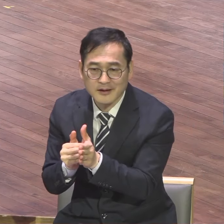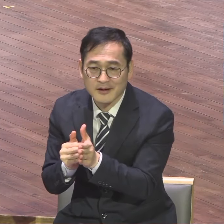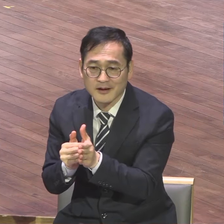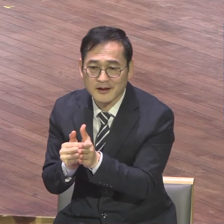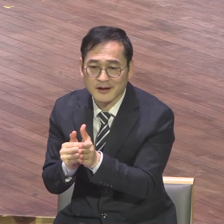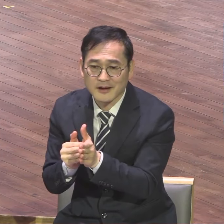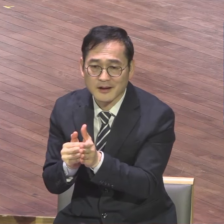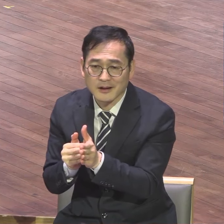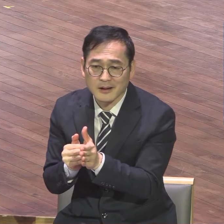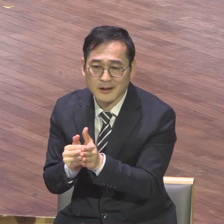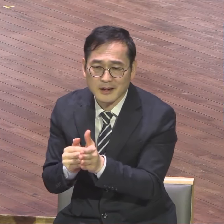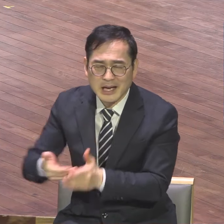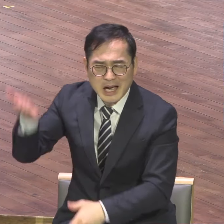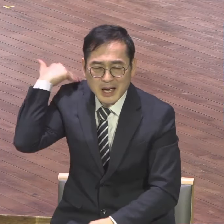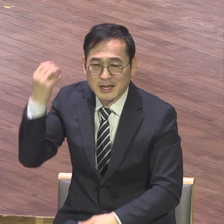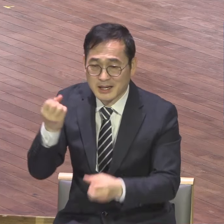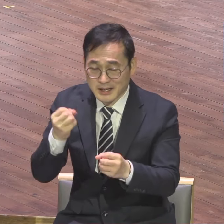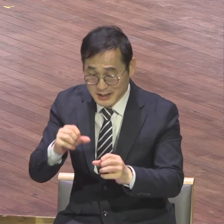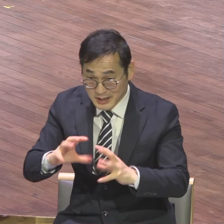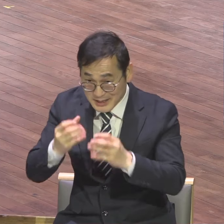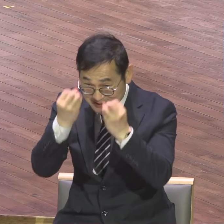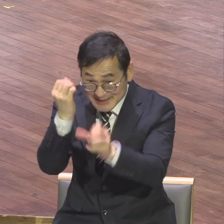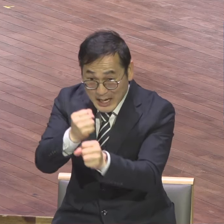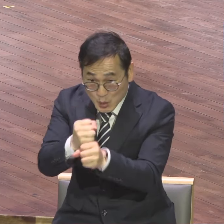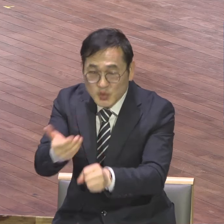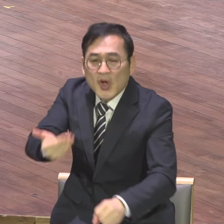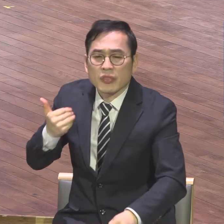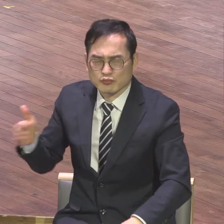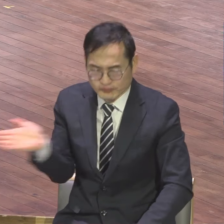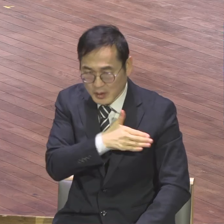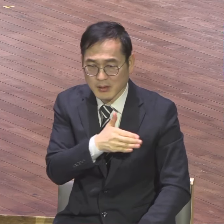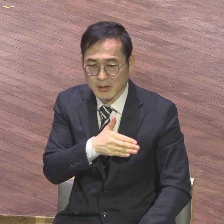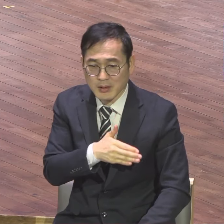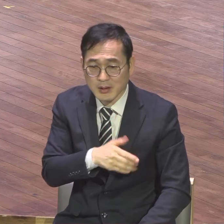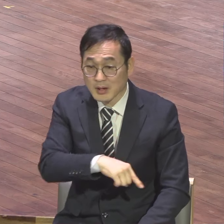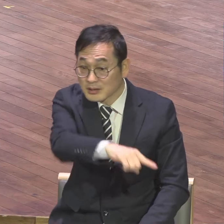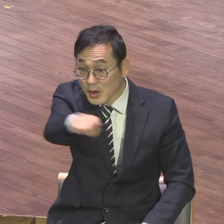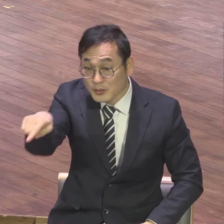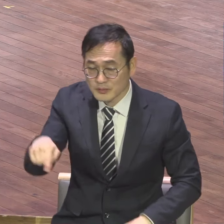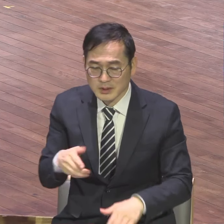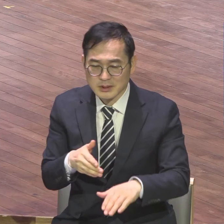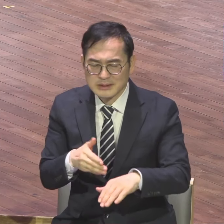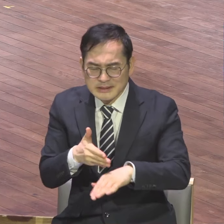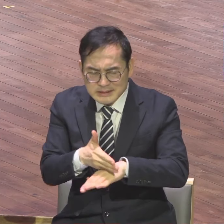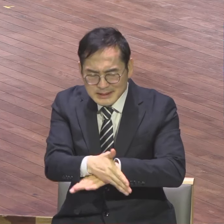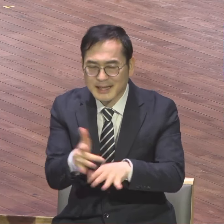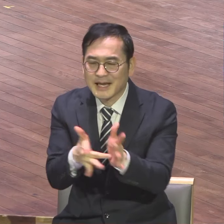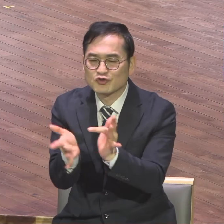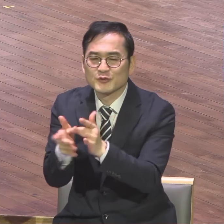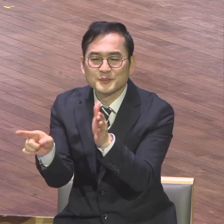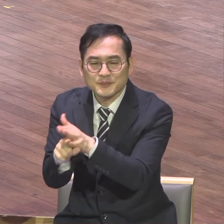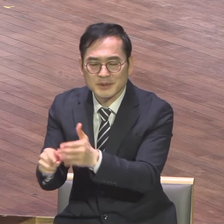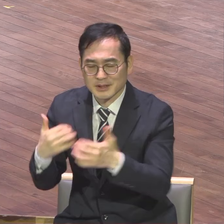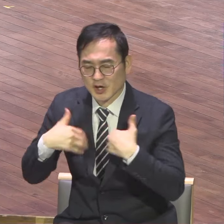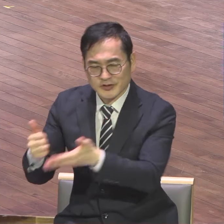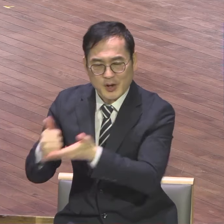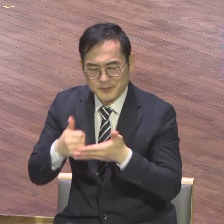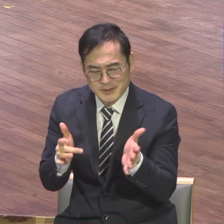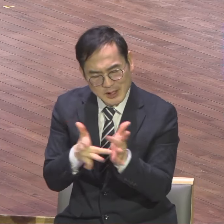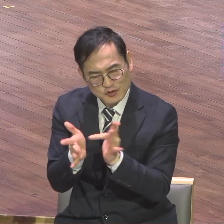장세전에 여러분은 늦게 나이 들어가 믿었지만 사실은 장세전에 택해야 되십시오 우리가